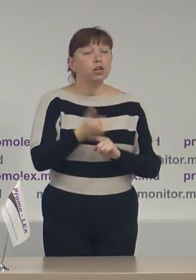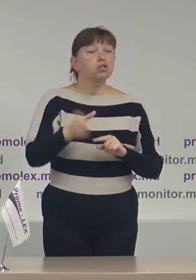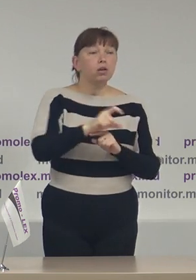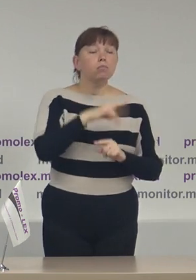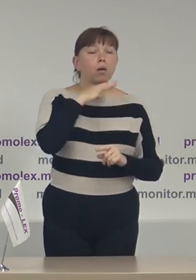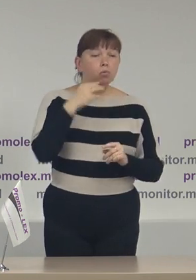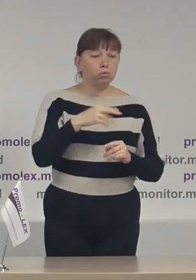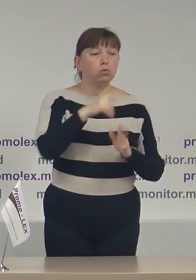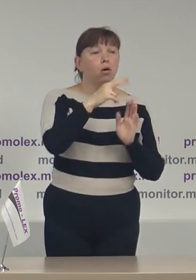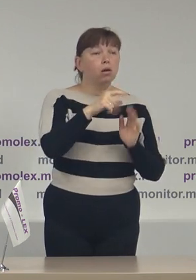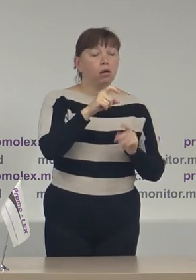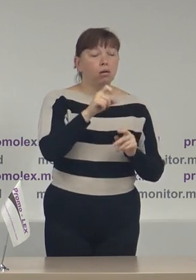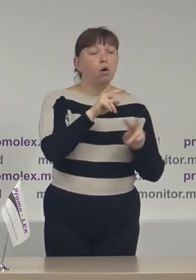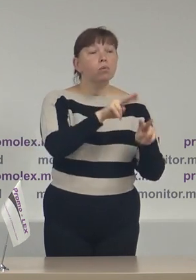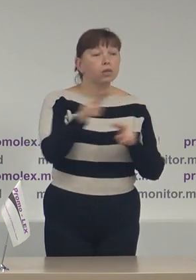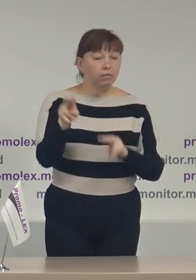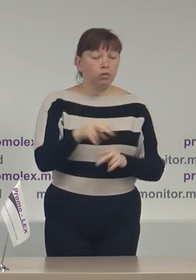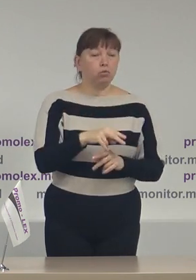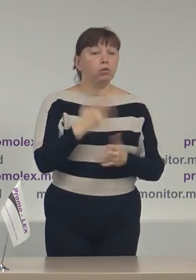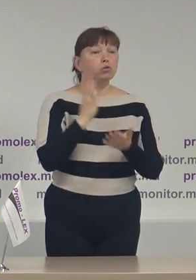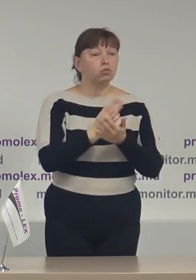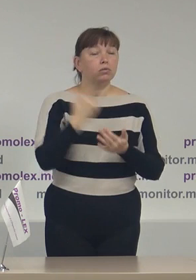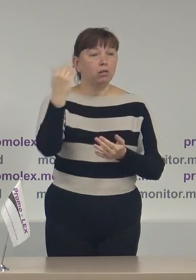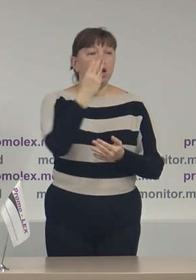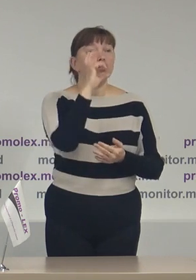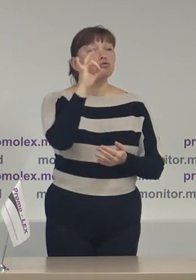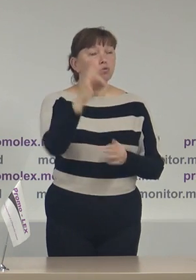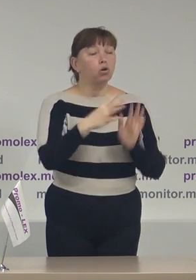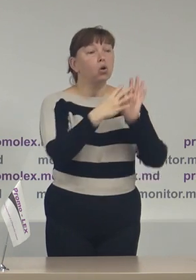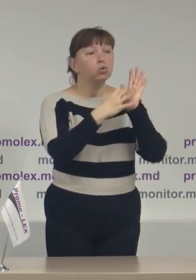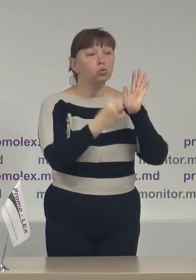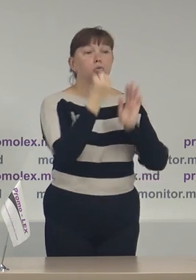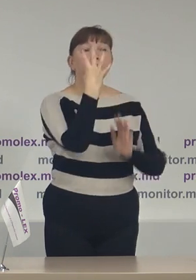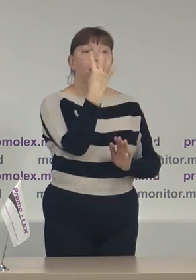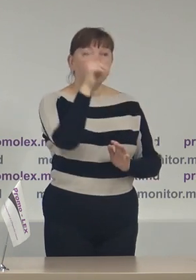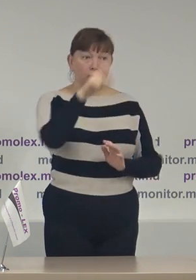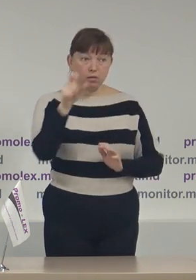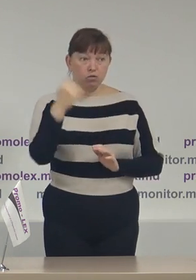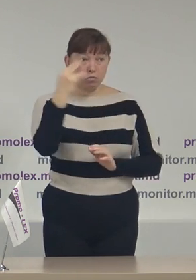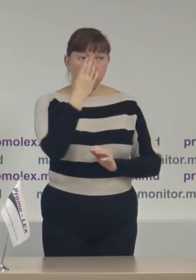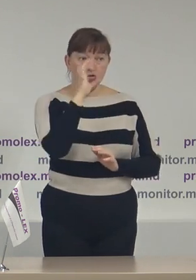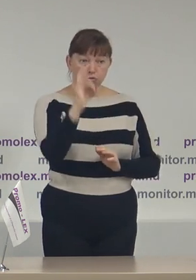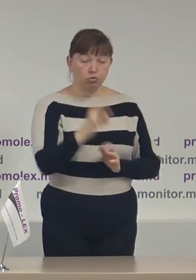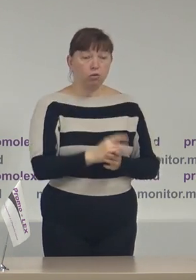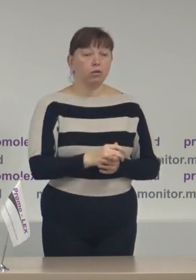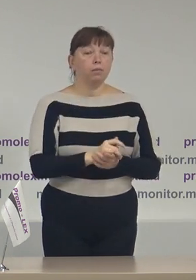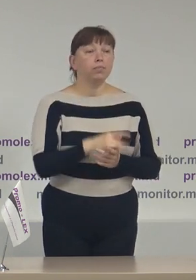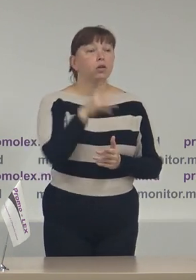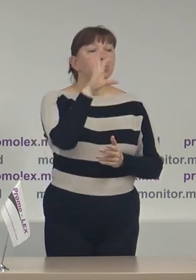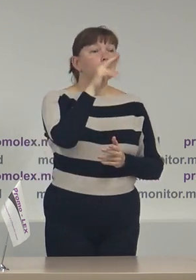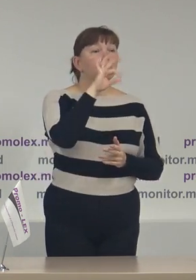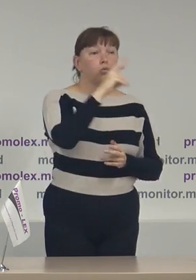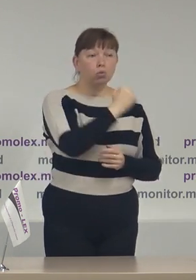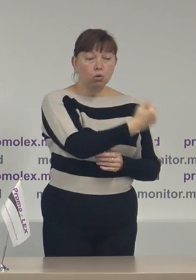observatori acreditați sunt de la Partidul Politic Șor 914 persoane candidatul independent Igor